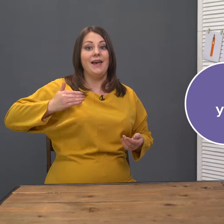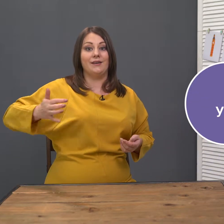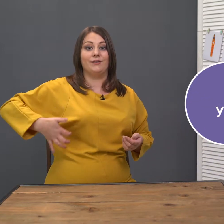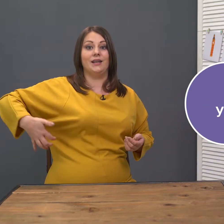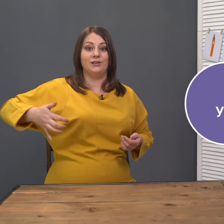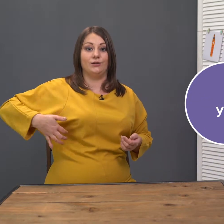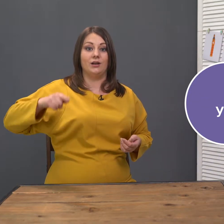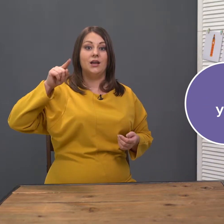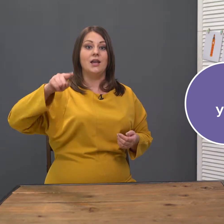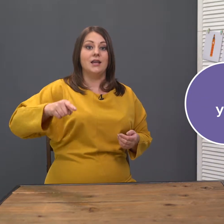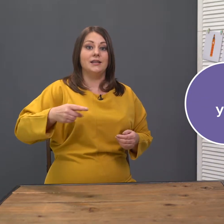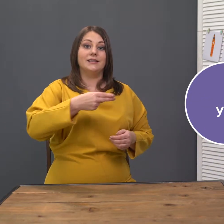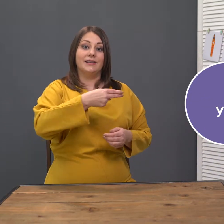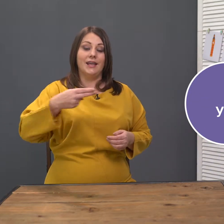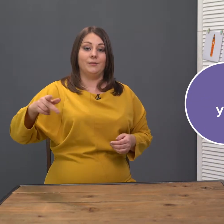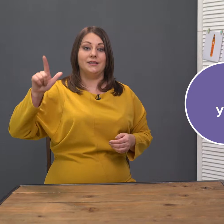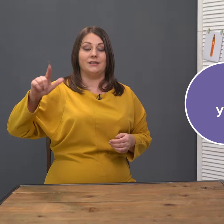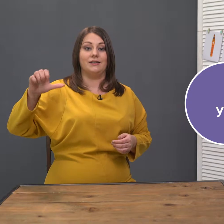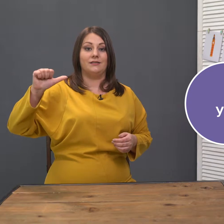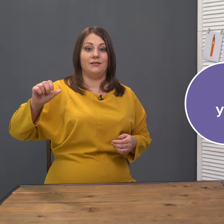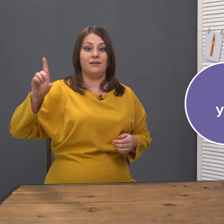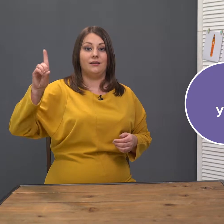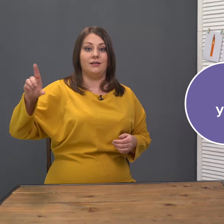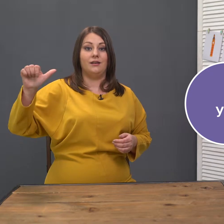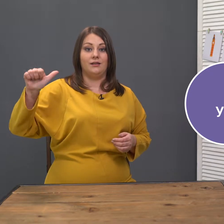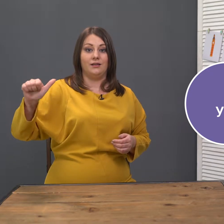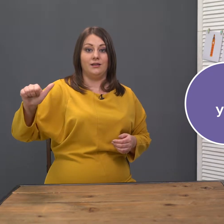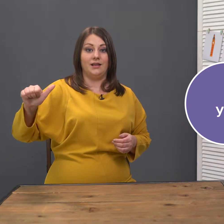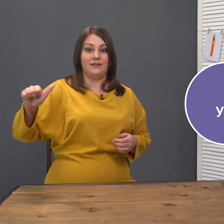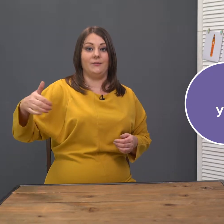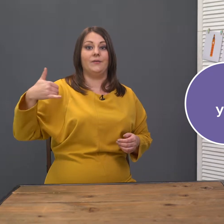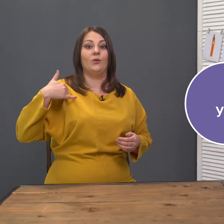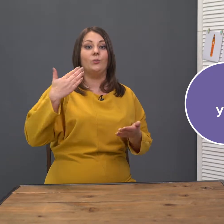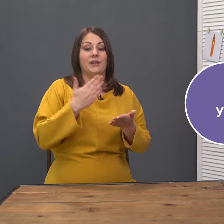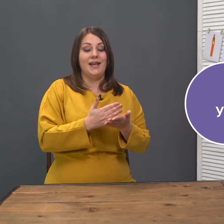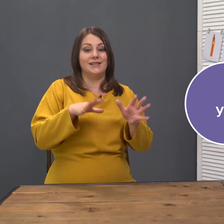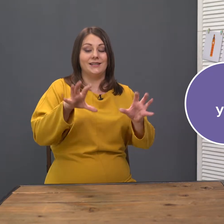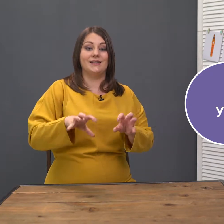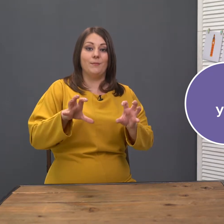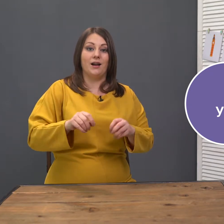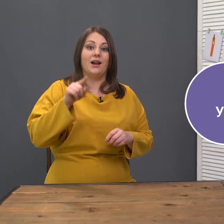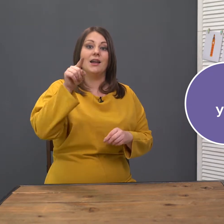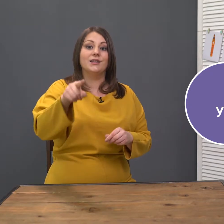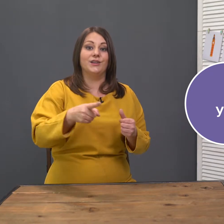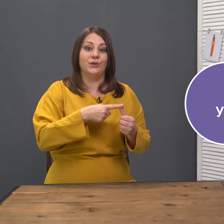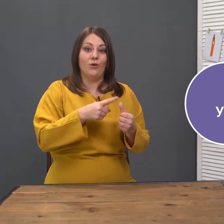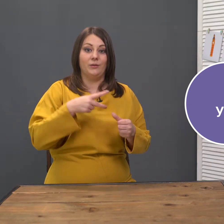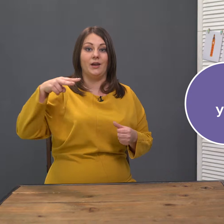have a dog. Its name is... Лада. У меня есть собака. Ее имя